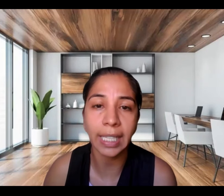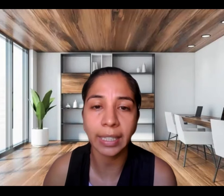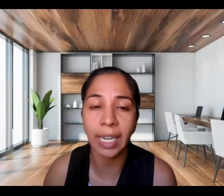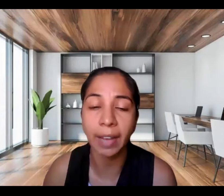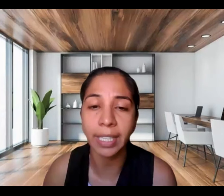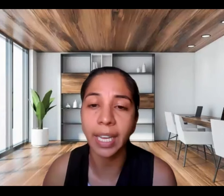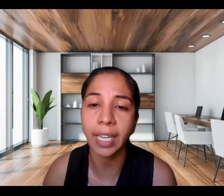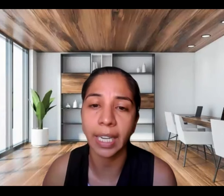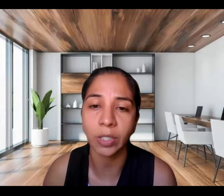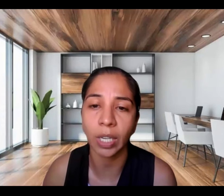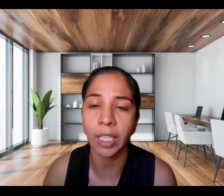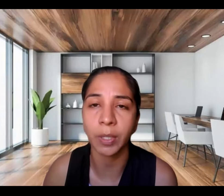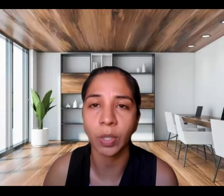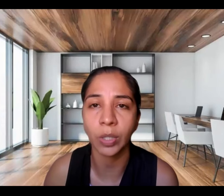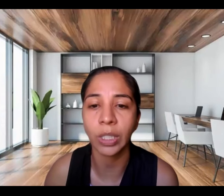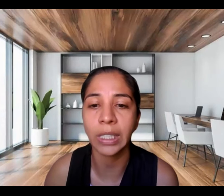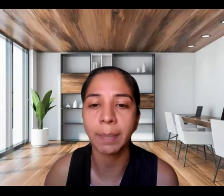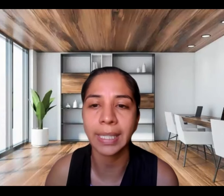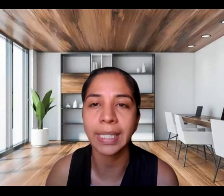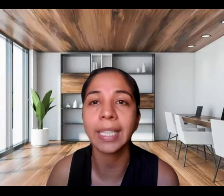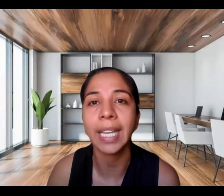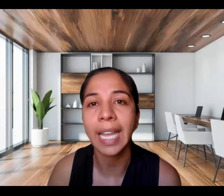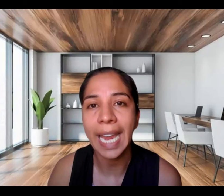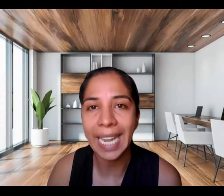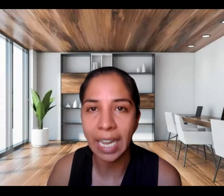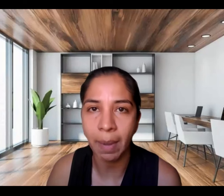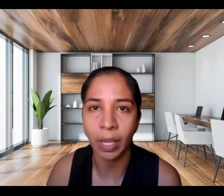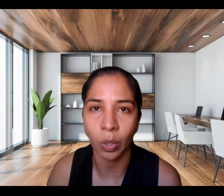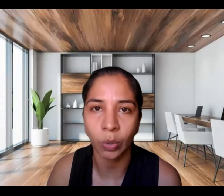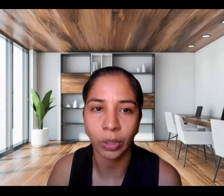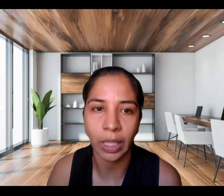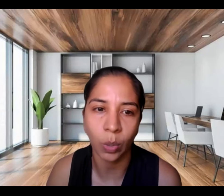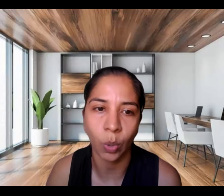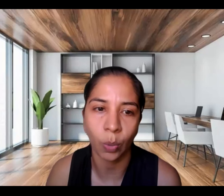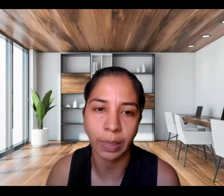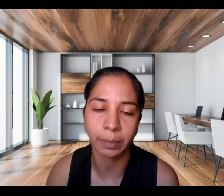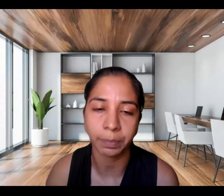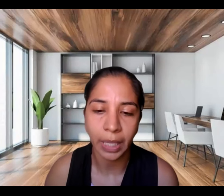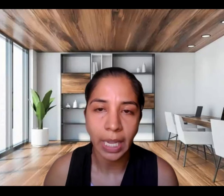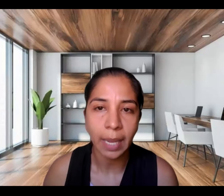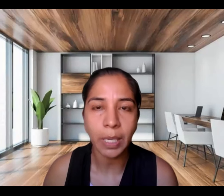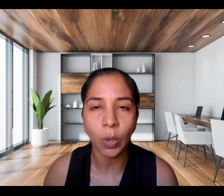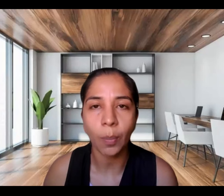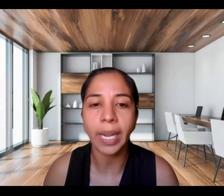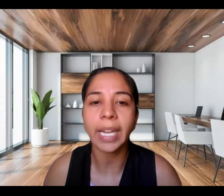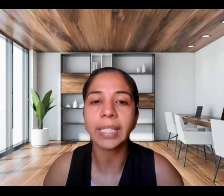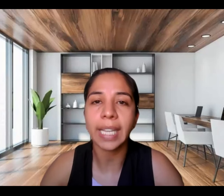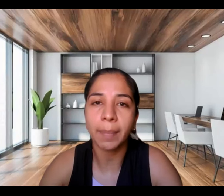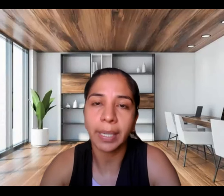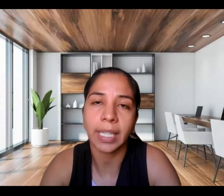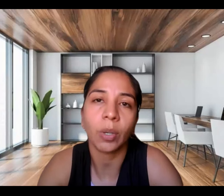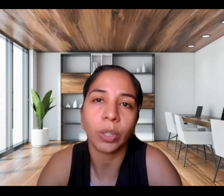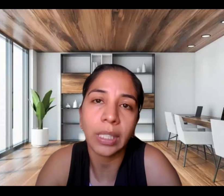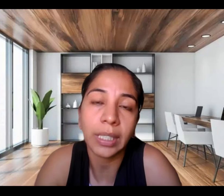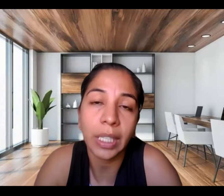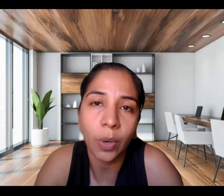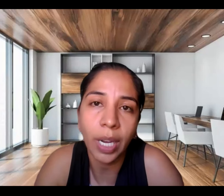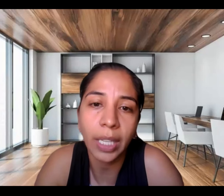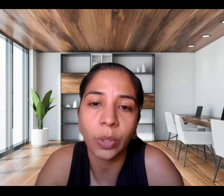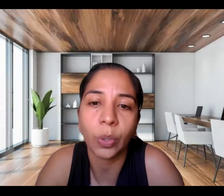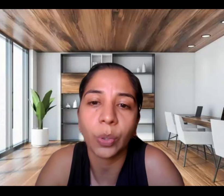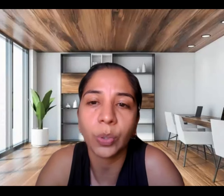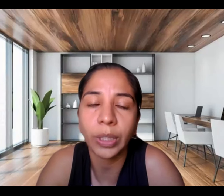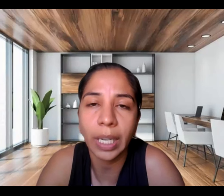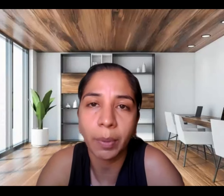final de la vida en relación a las personas con discapacidad en el marco de Colombia. Mi nombre es Diana Marcela Ortiz